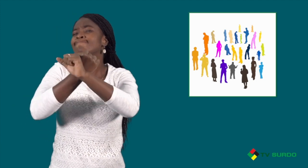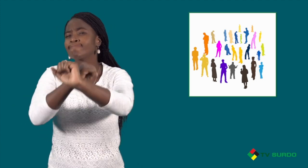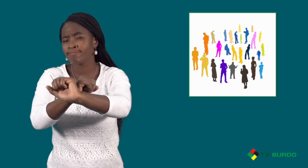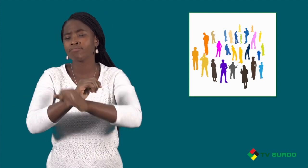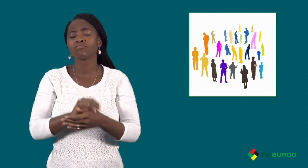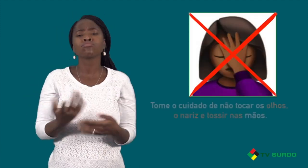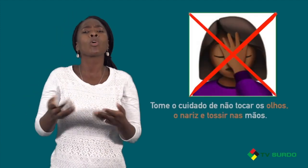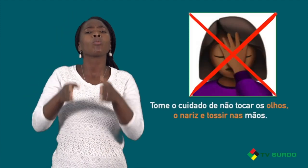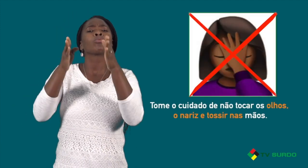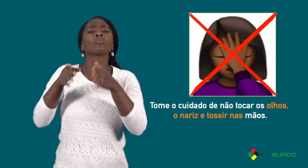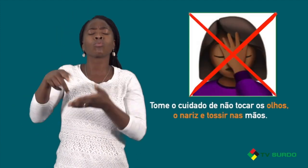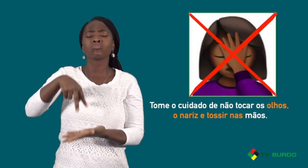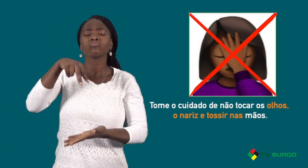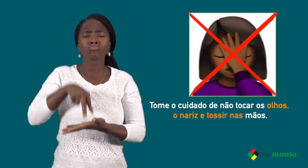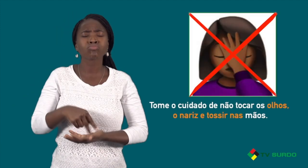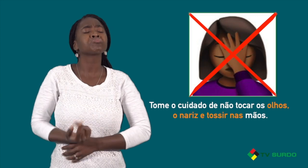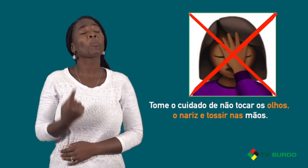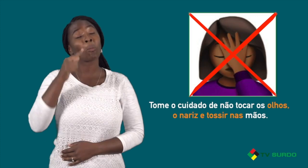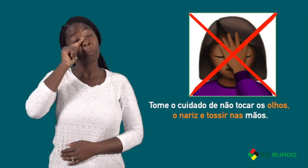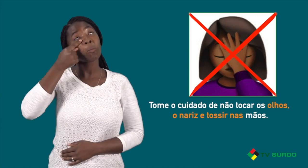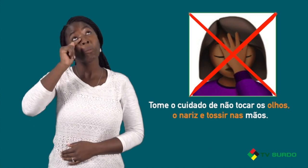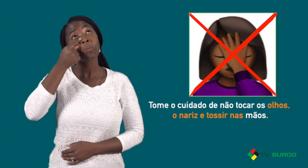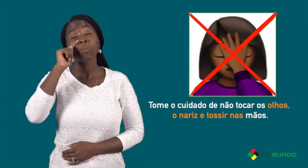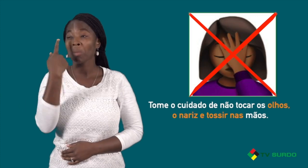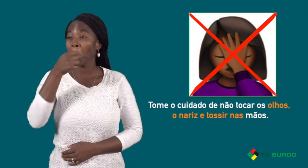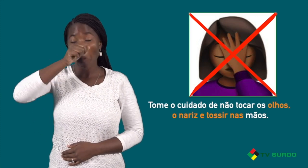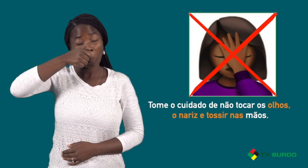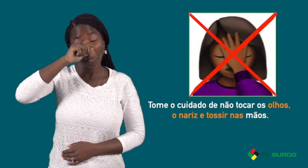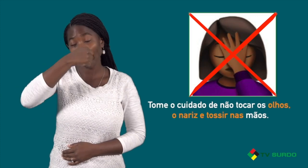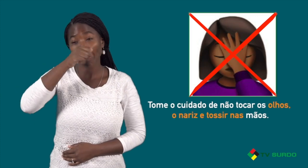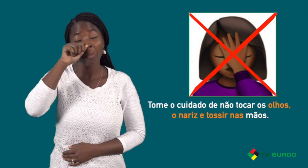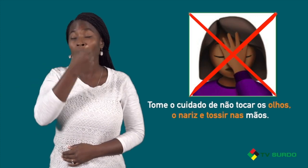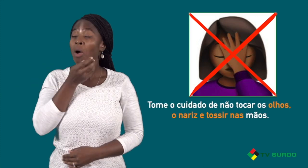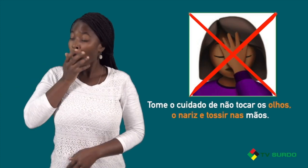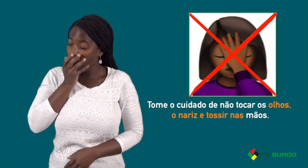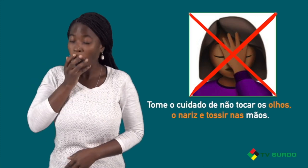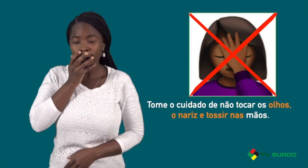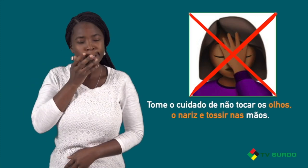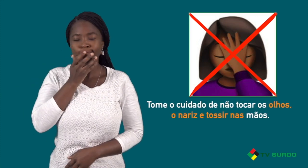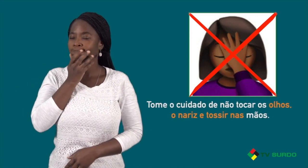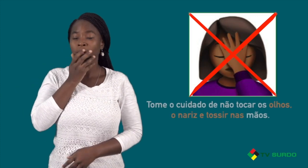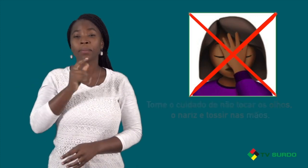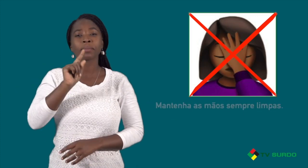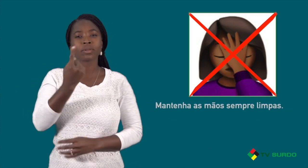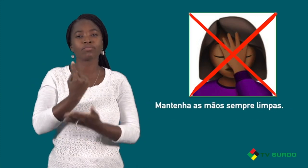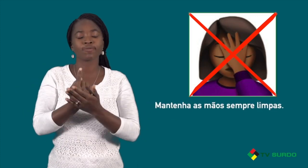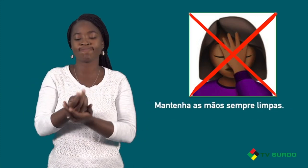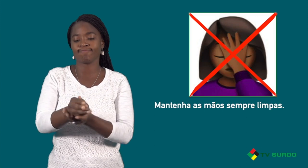Evite coçar os olhos, as narinas e tossir na mão. Primeiro lave as mãos para que